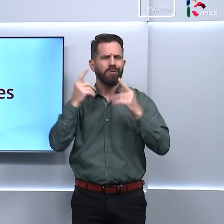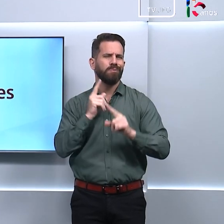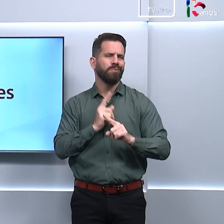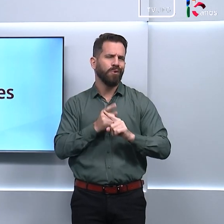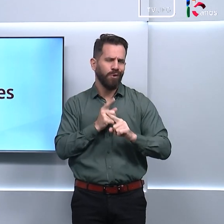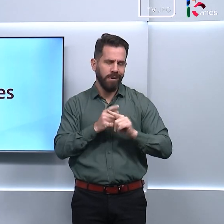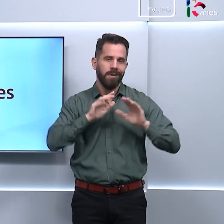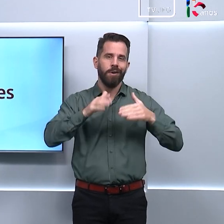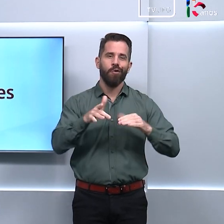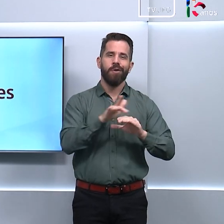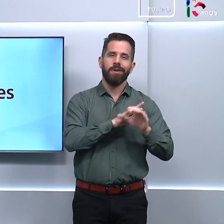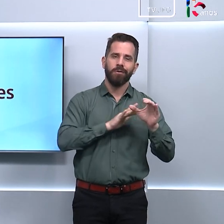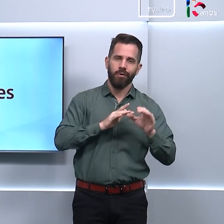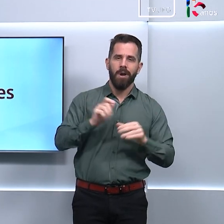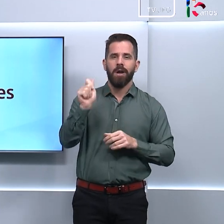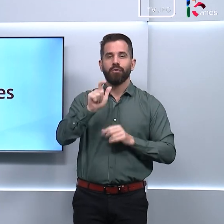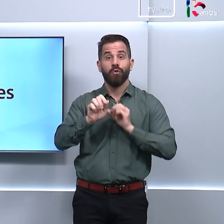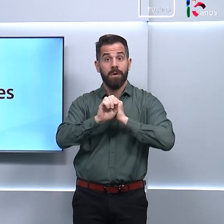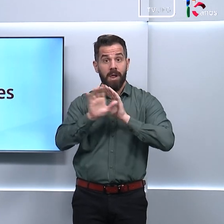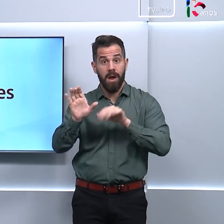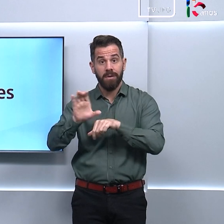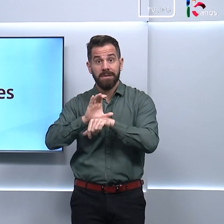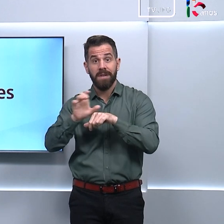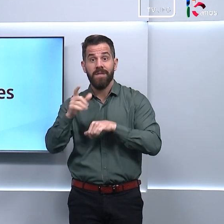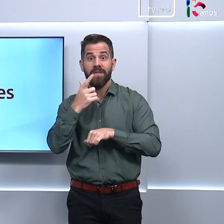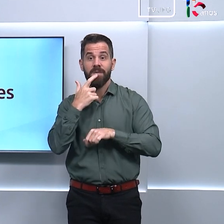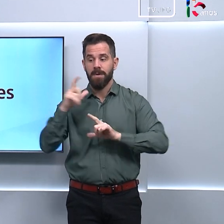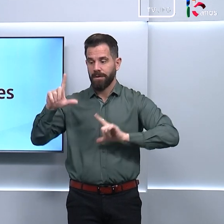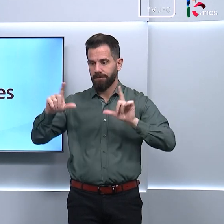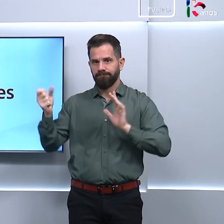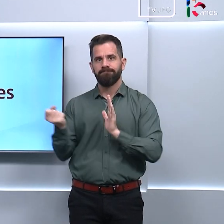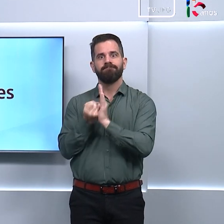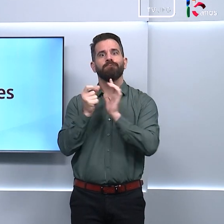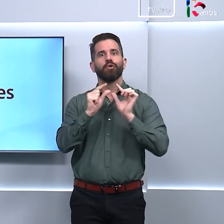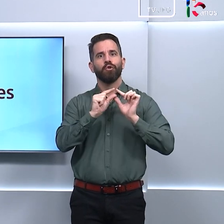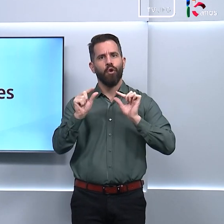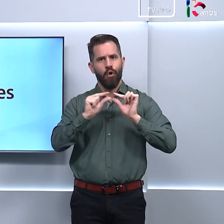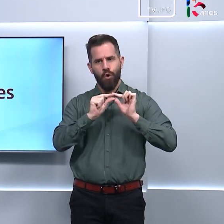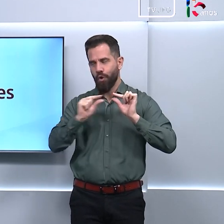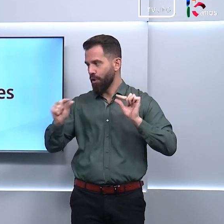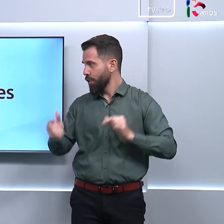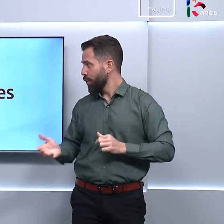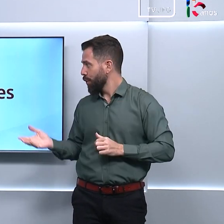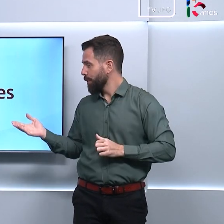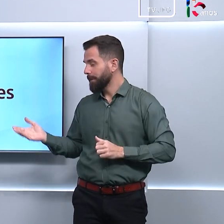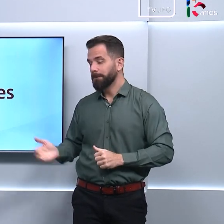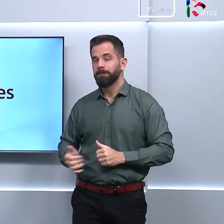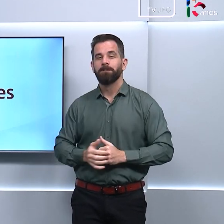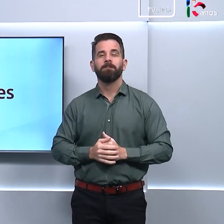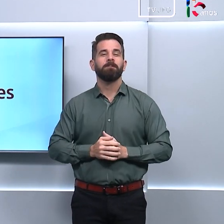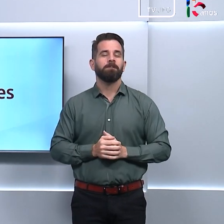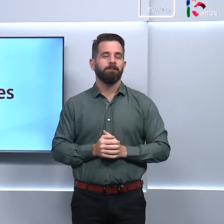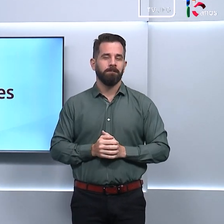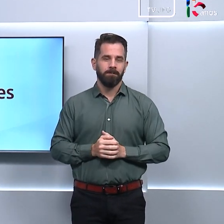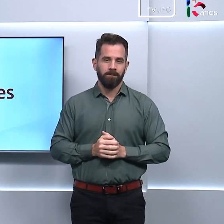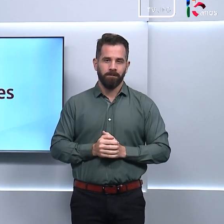em tons de azul claro, cinza e vermelho, com uma tela bem no centro, com o nome e a logo do programa.